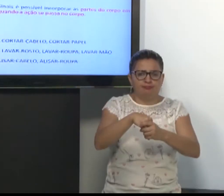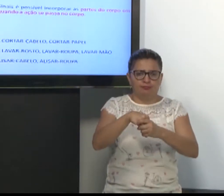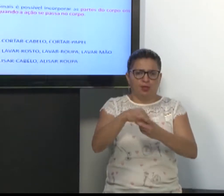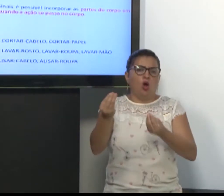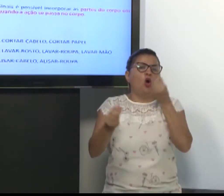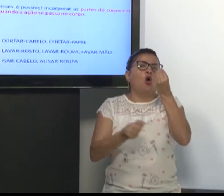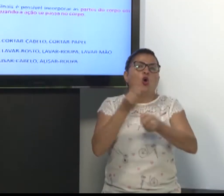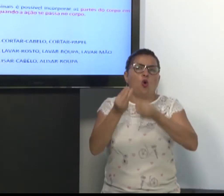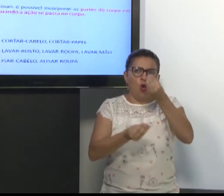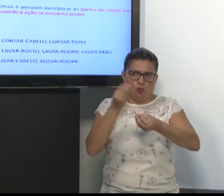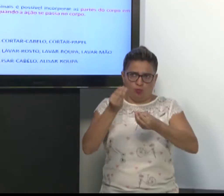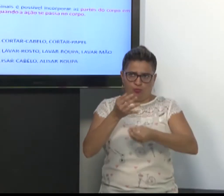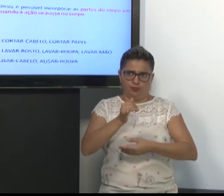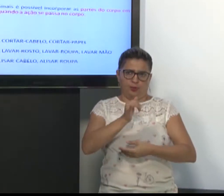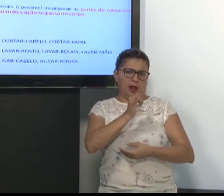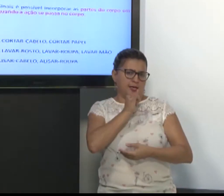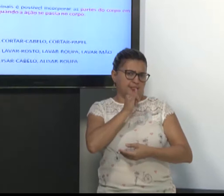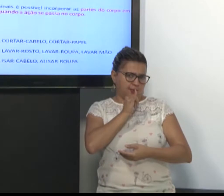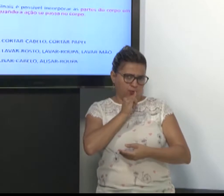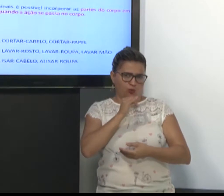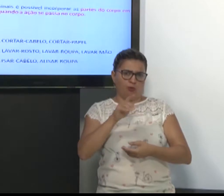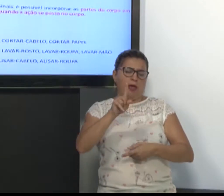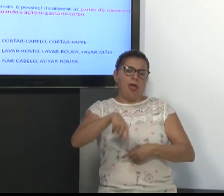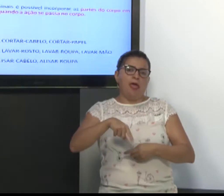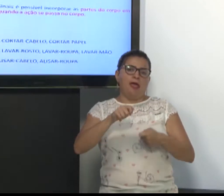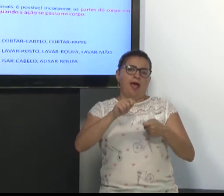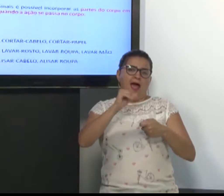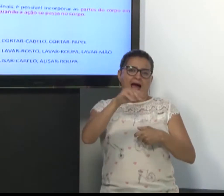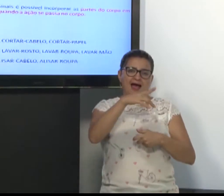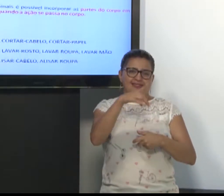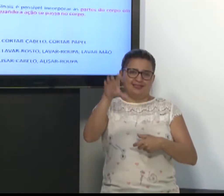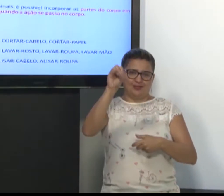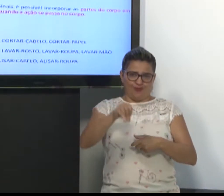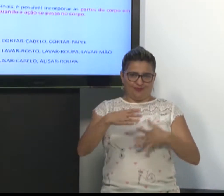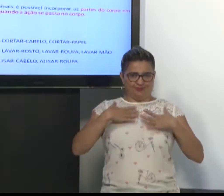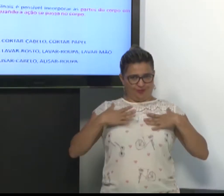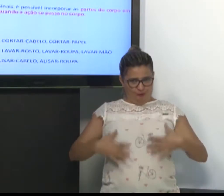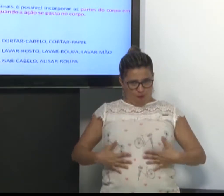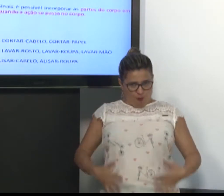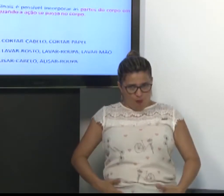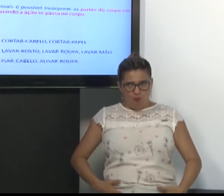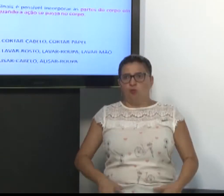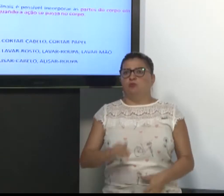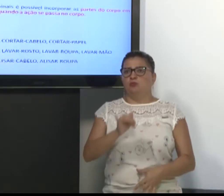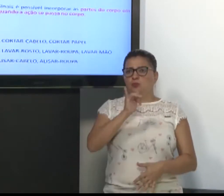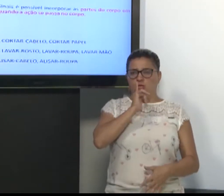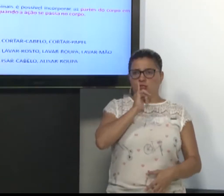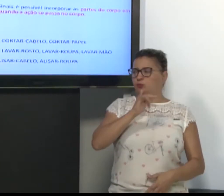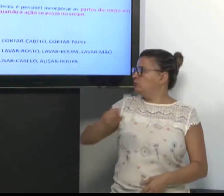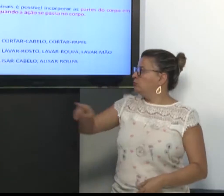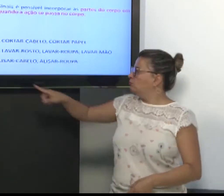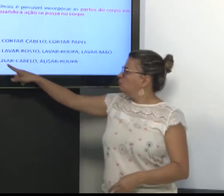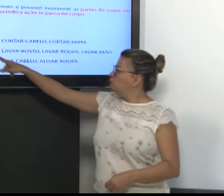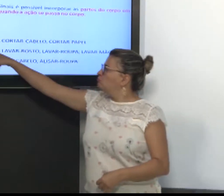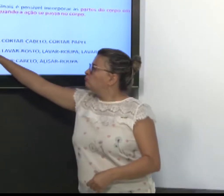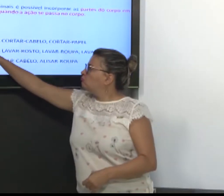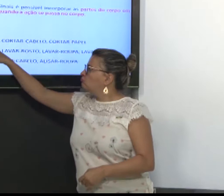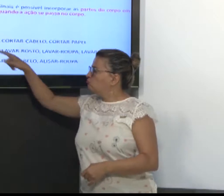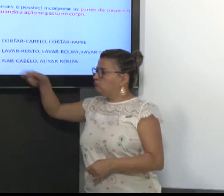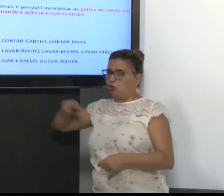Então, o classificador, como ele incorpora? Vamos dar o exemplo aqui. A ação do corpo. Por